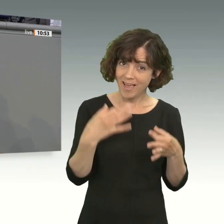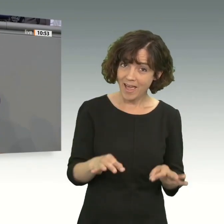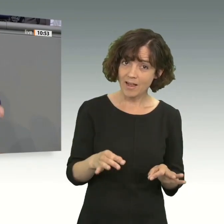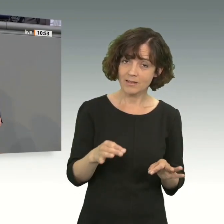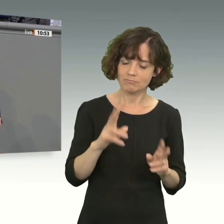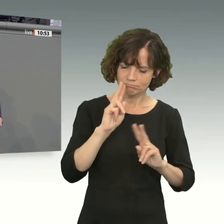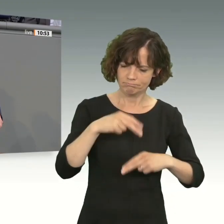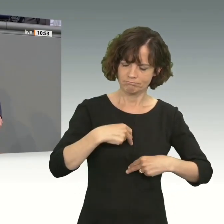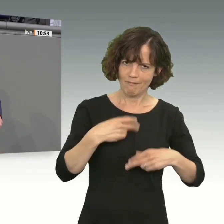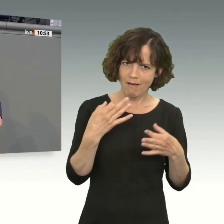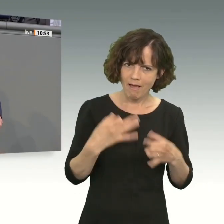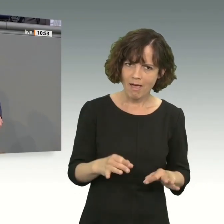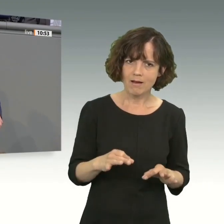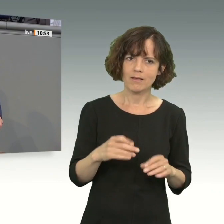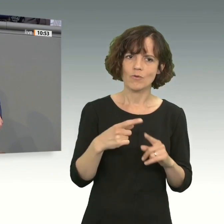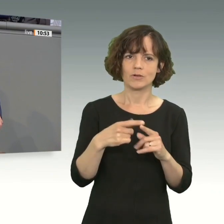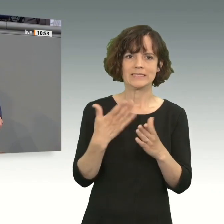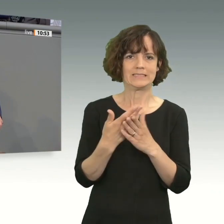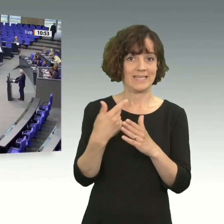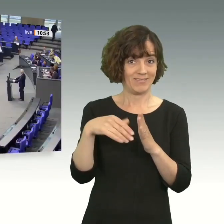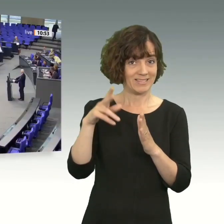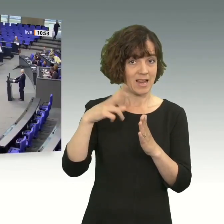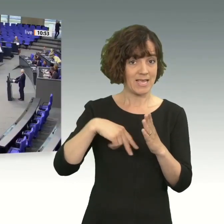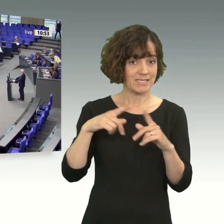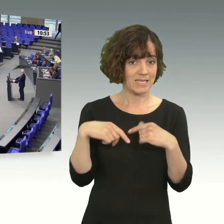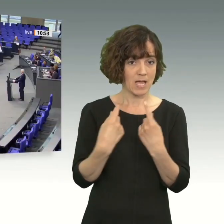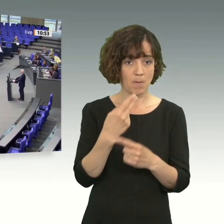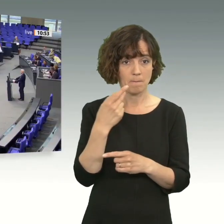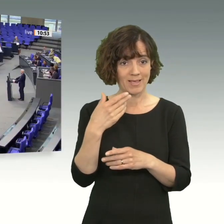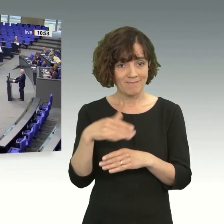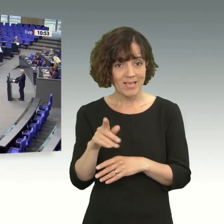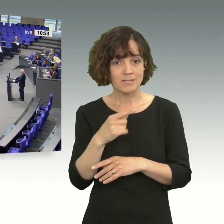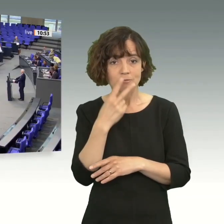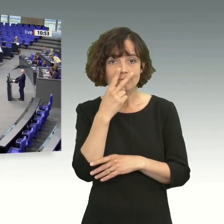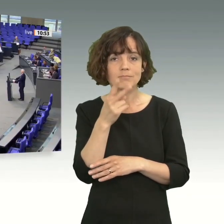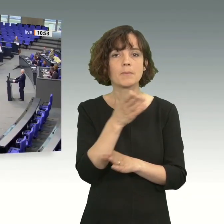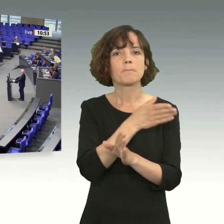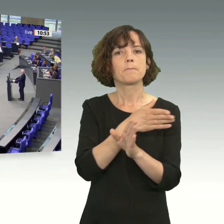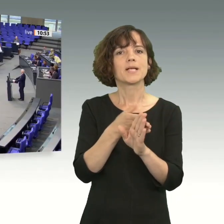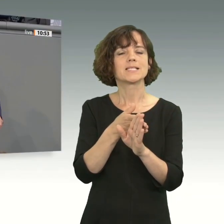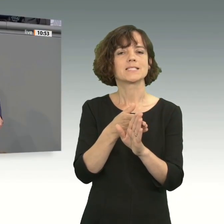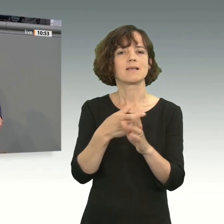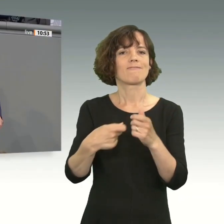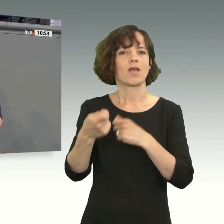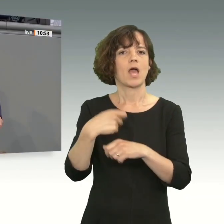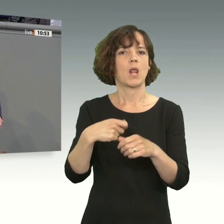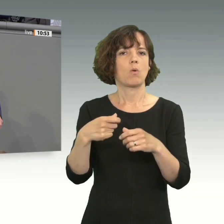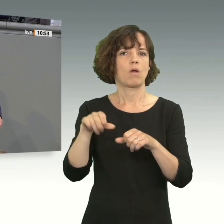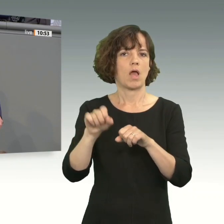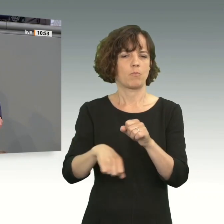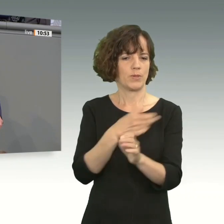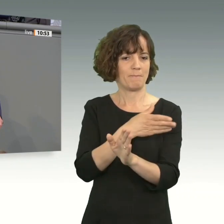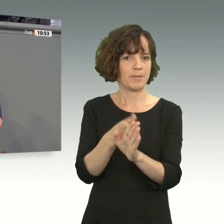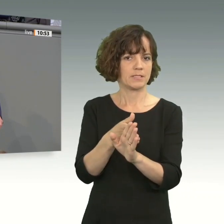mit sich selbst ehrlich sind und wenn Sie in diesem Leseraum mal waren und sich angeguckt haben, was bis zum Abbruch der Verhandlungen überhaupt verhandelt war, nichts.